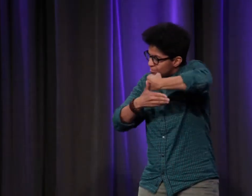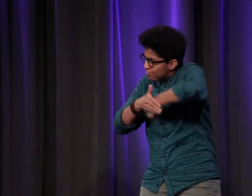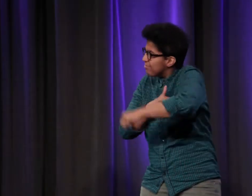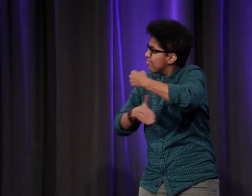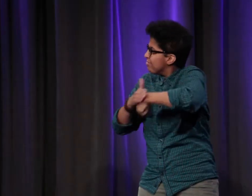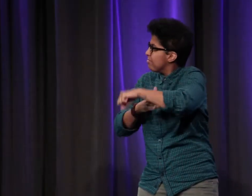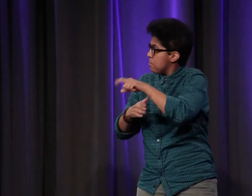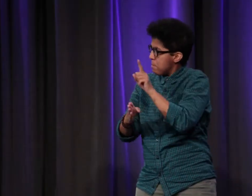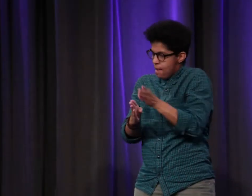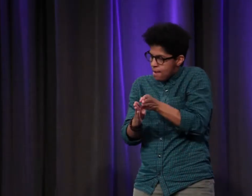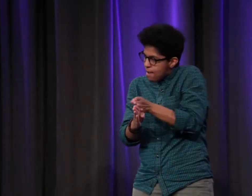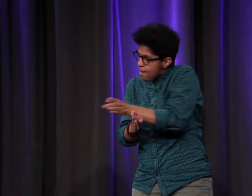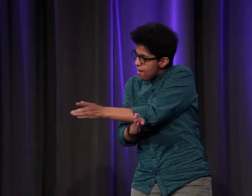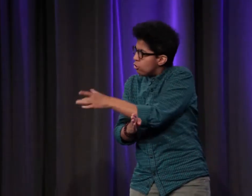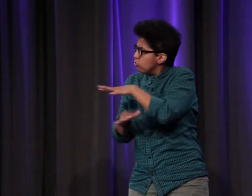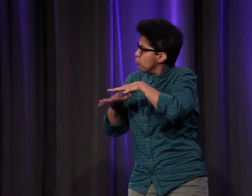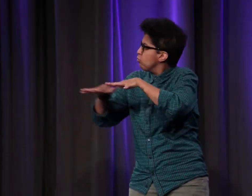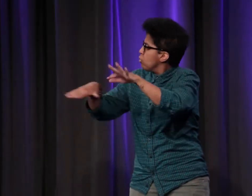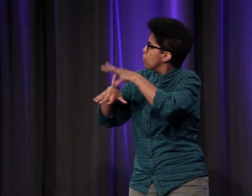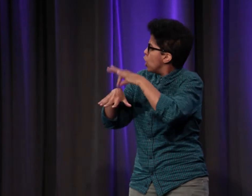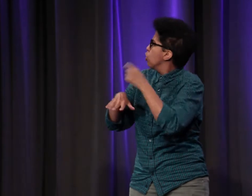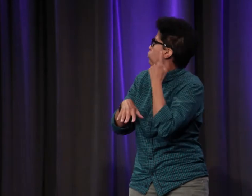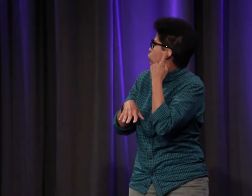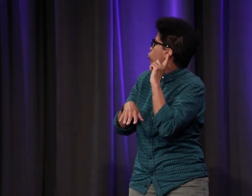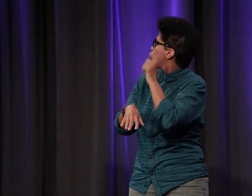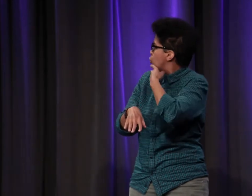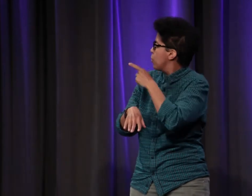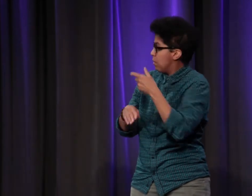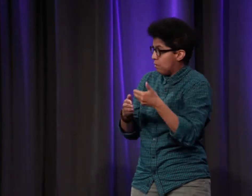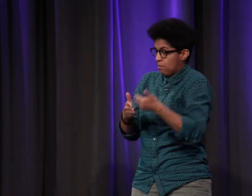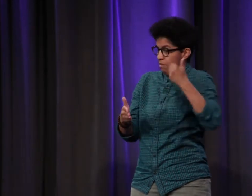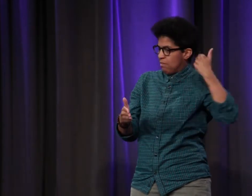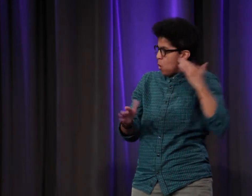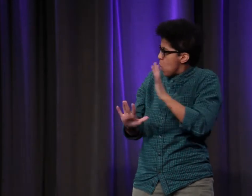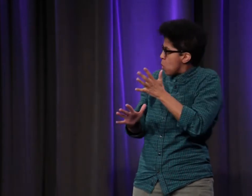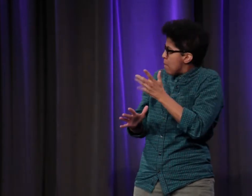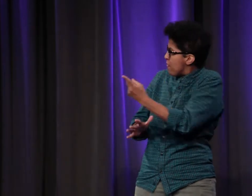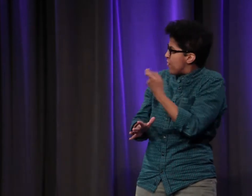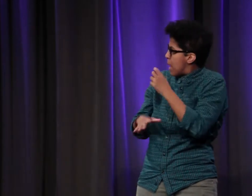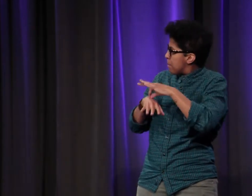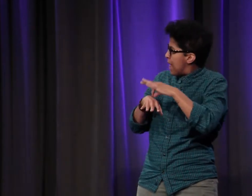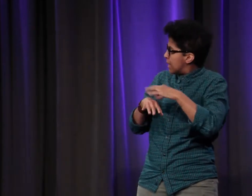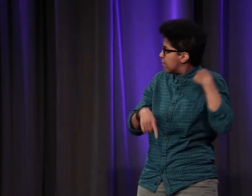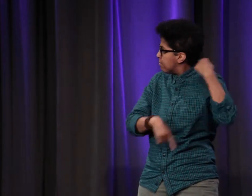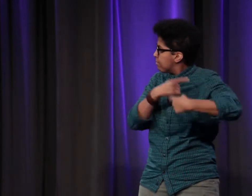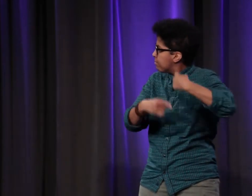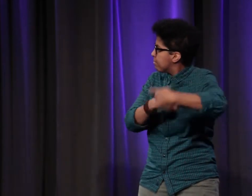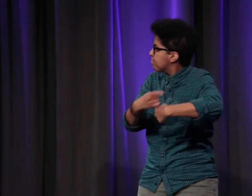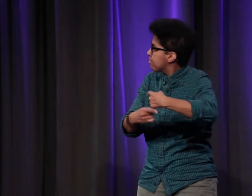donc sur 30 générations de sourds c'est une maladie qui s'est répandue et donc des personnes qui sont devenues mais comment